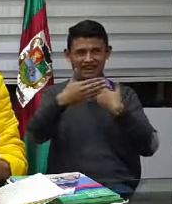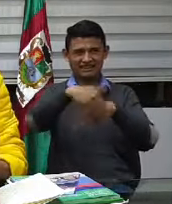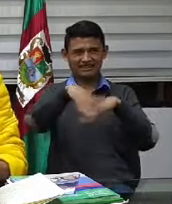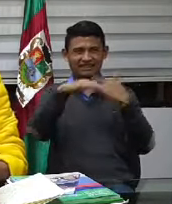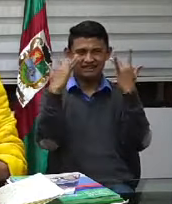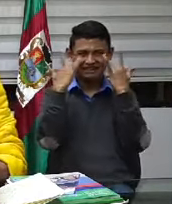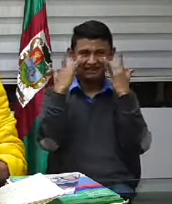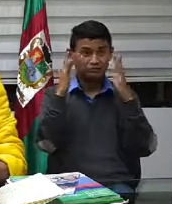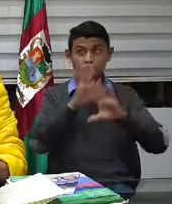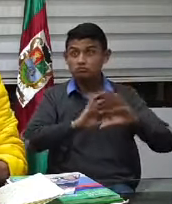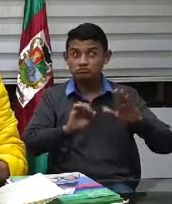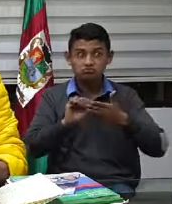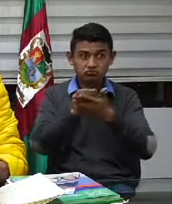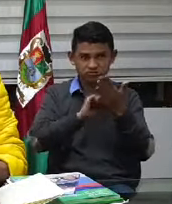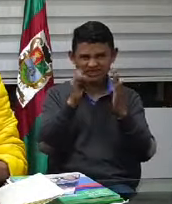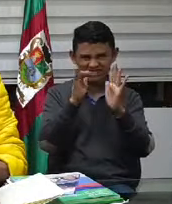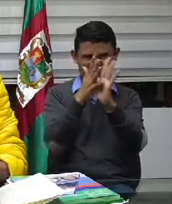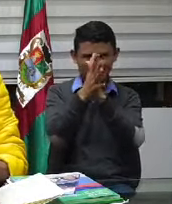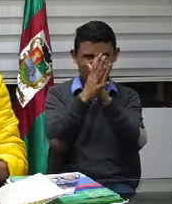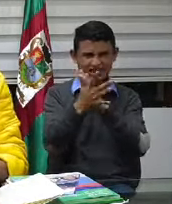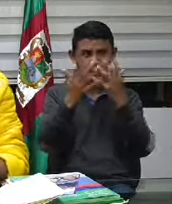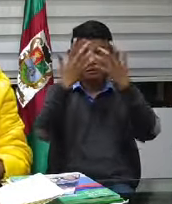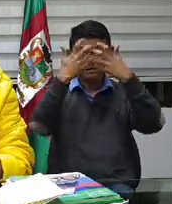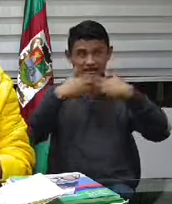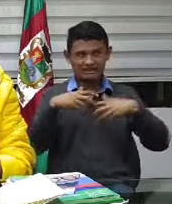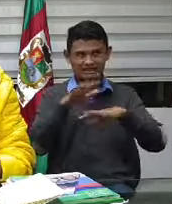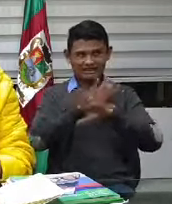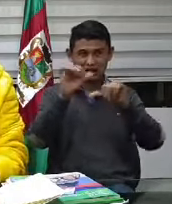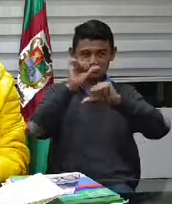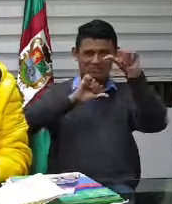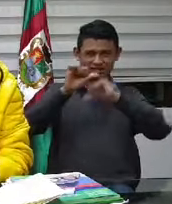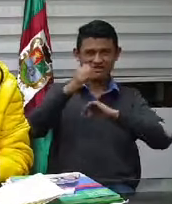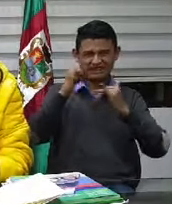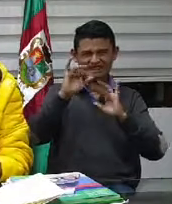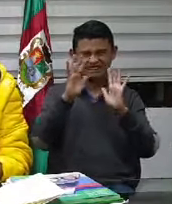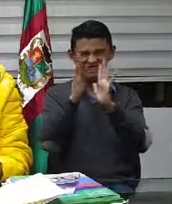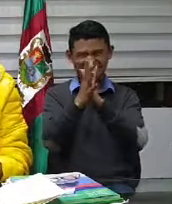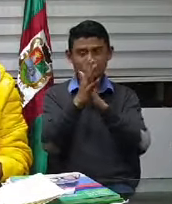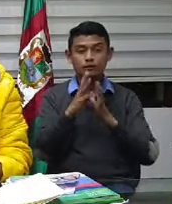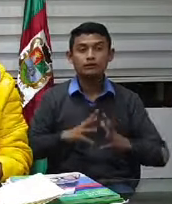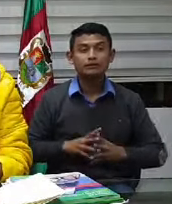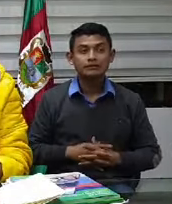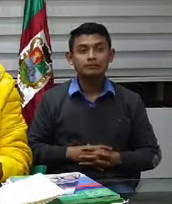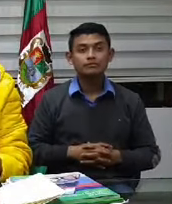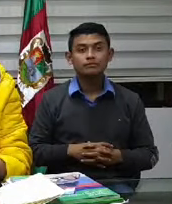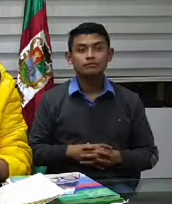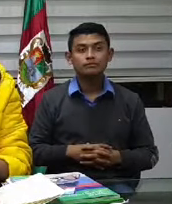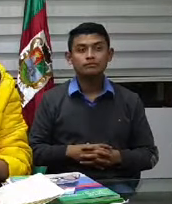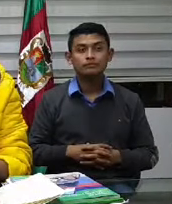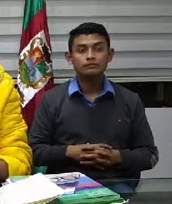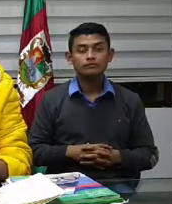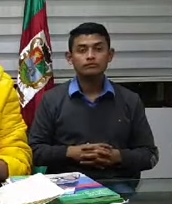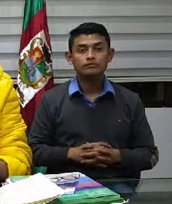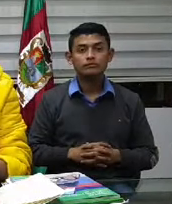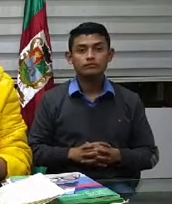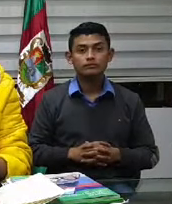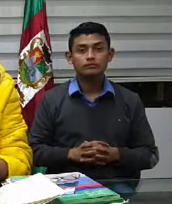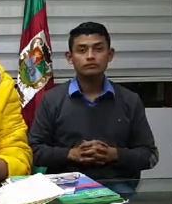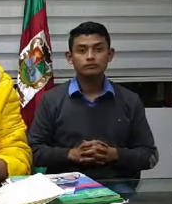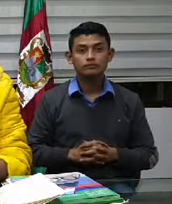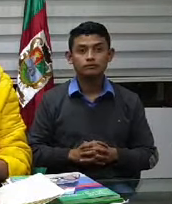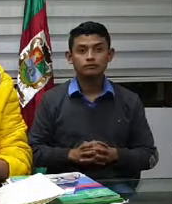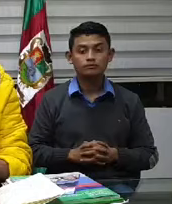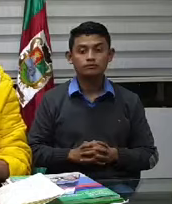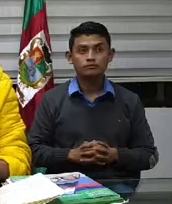los dije que es lo que se ha hecho en las empresas de generales ahora por ejemplo también hay en este grupo que se ha querido armar de